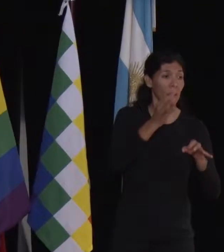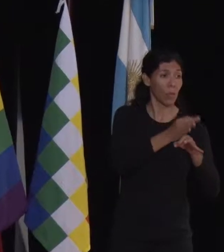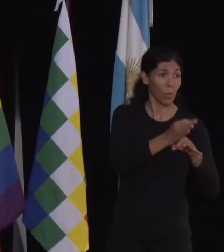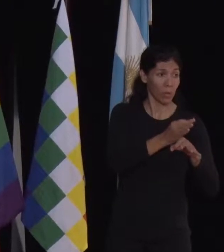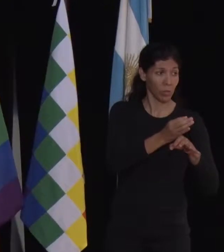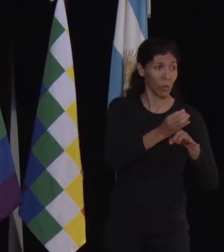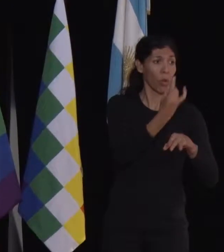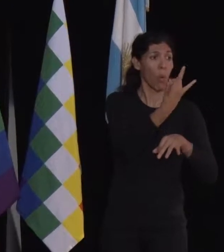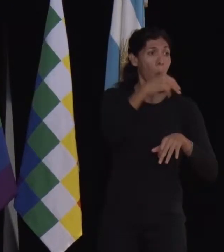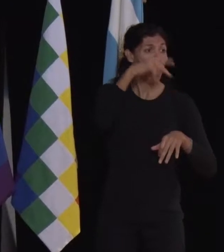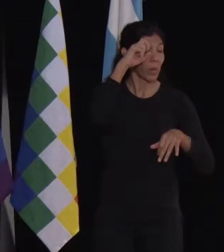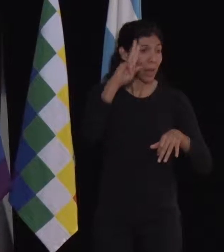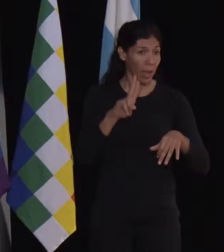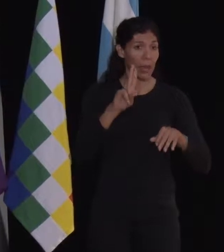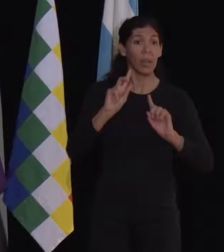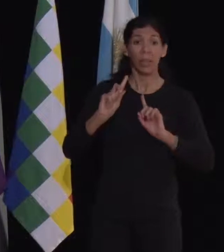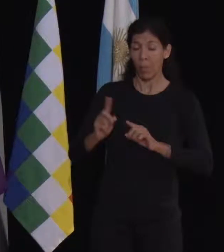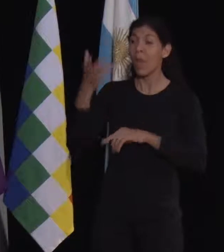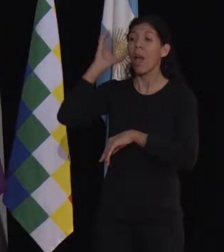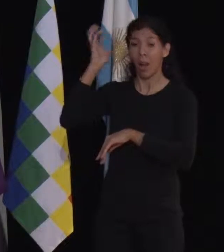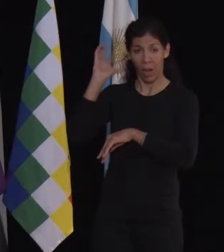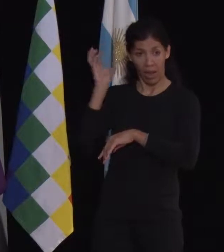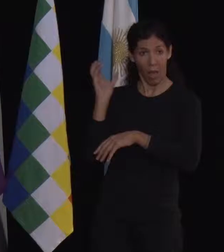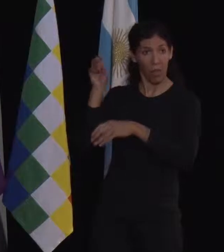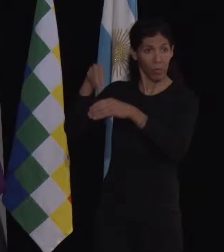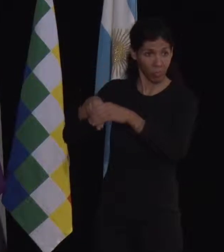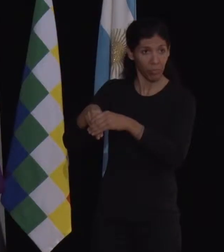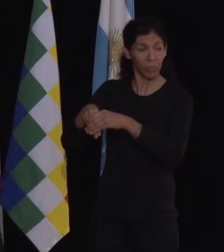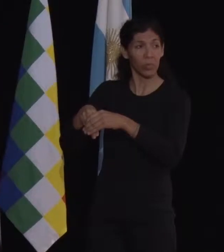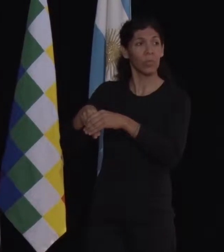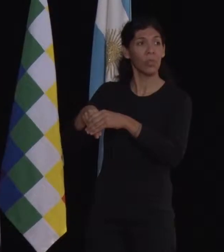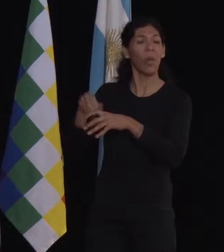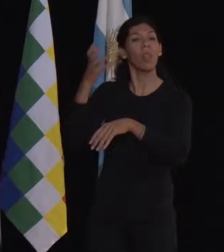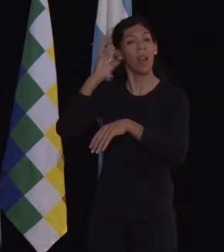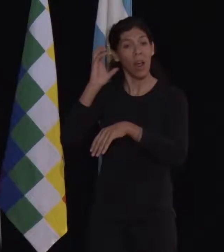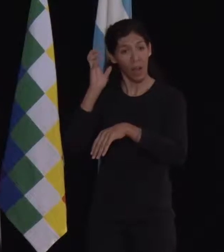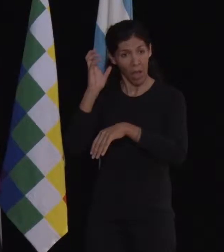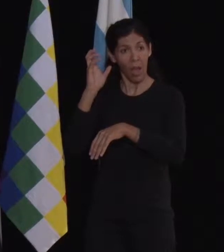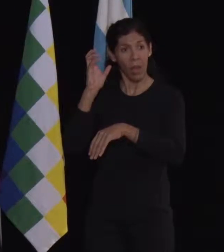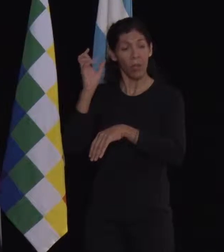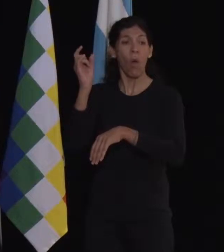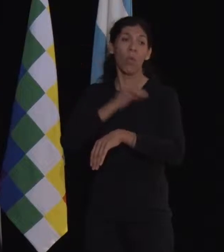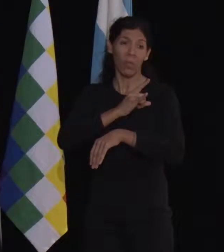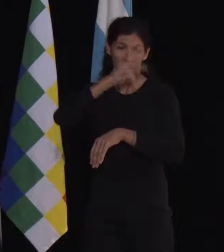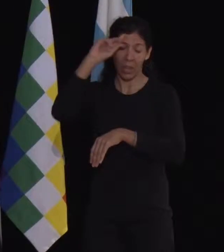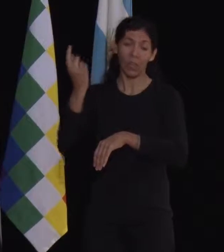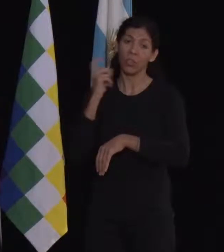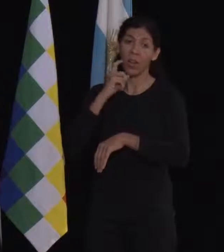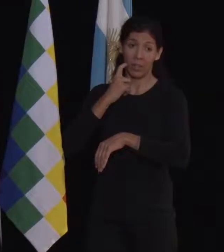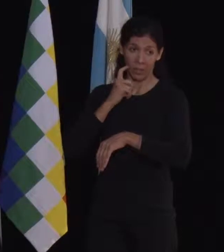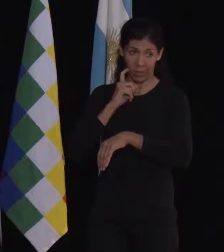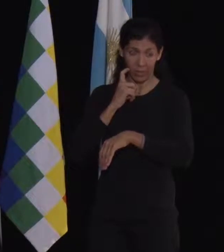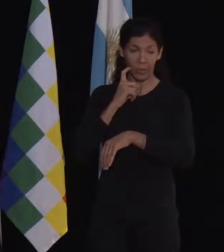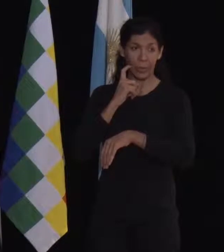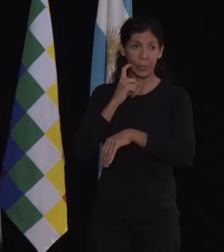integrante del Sistema Integrado de Radios, productora de la radio de la Universidad Nacional de Entre Ríos. En relación